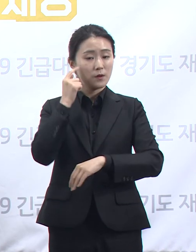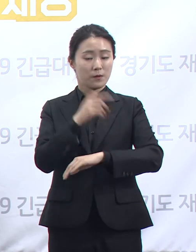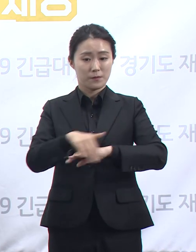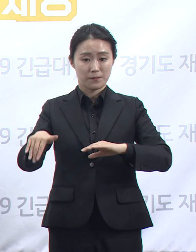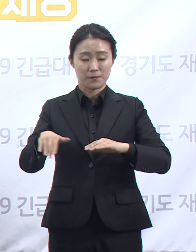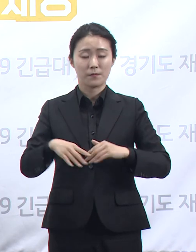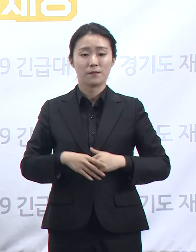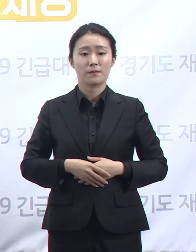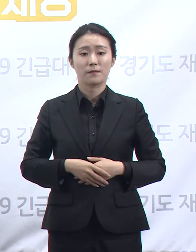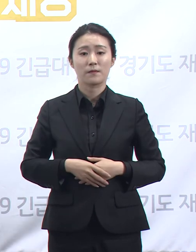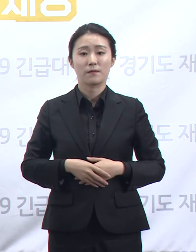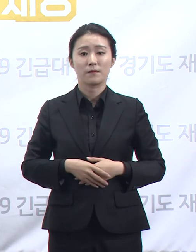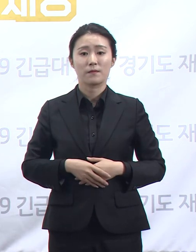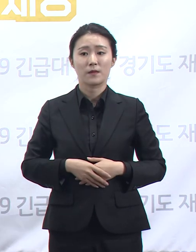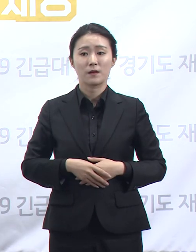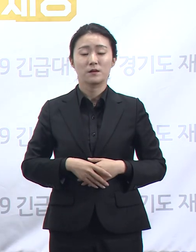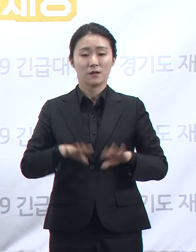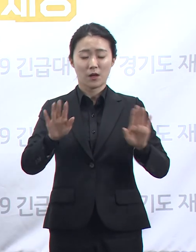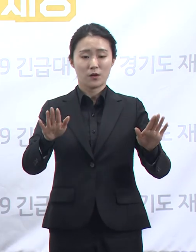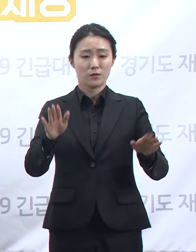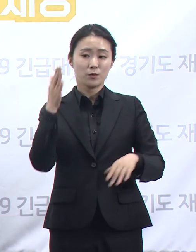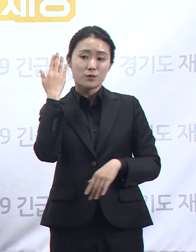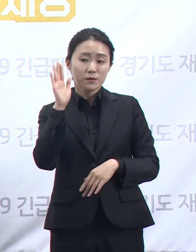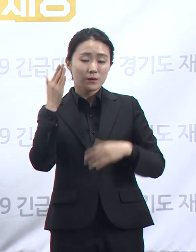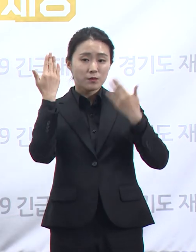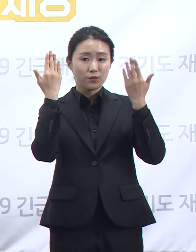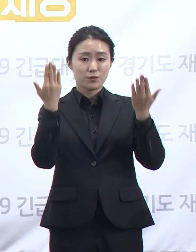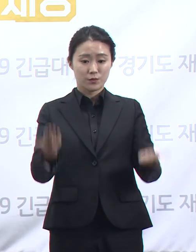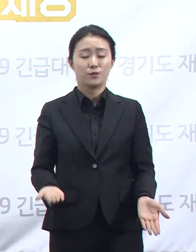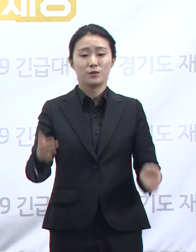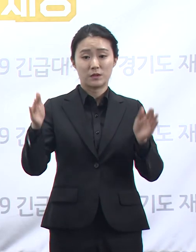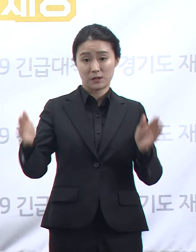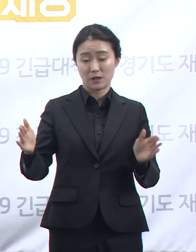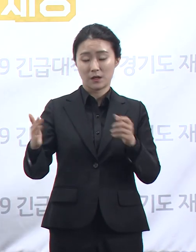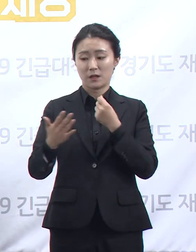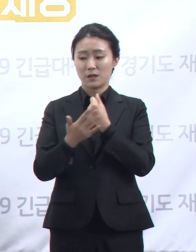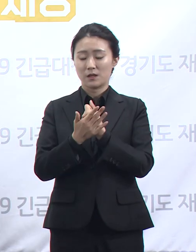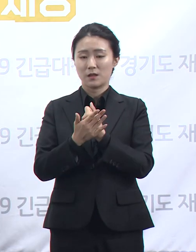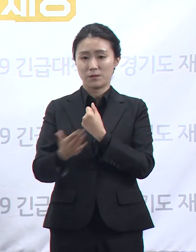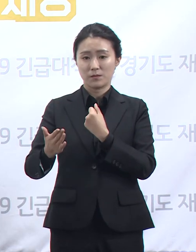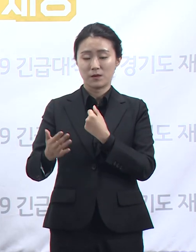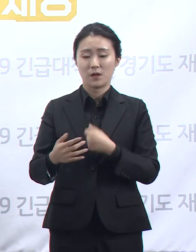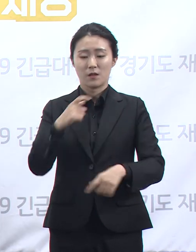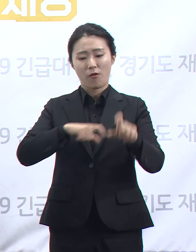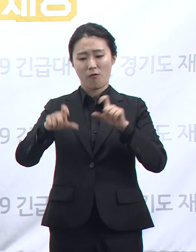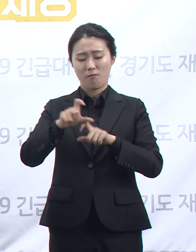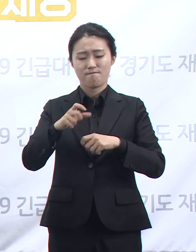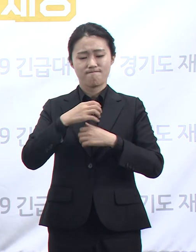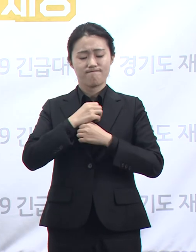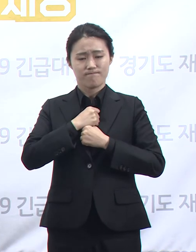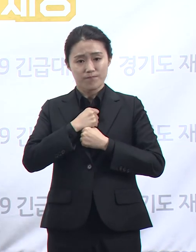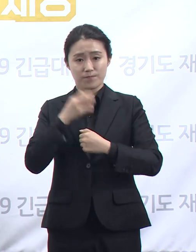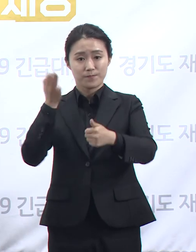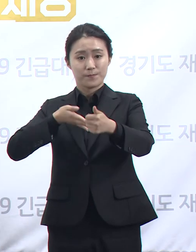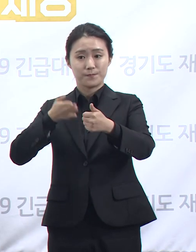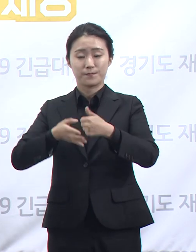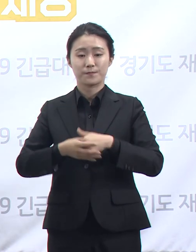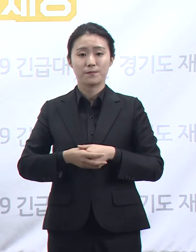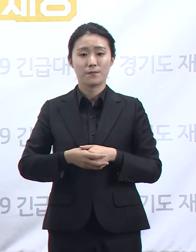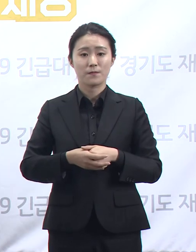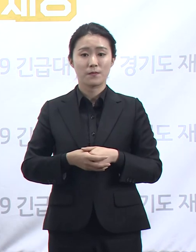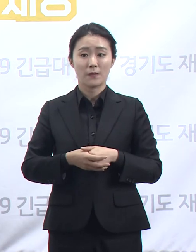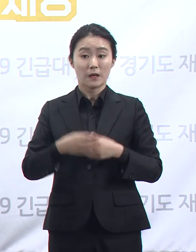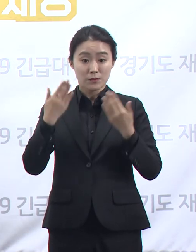본격적인 휴가철을 맞아 코로나19 감염 예방을 위해 개인 방역수칙 준수를 당부드립니다. 휴가는 되도록 가족